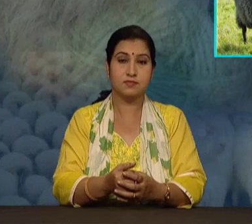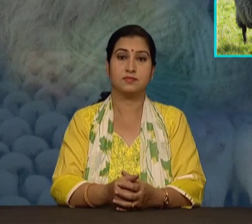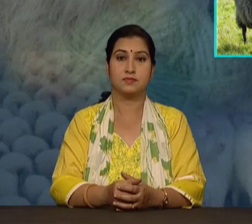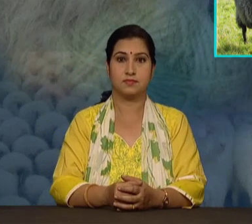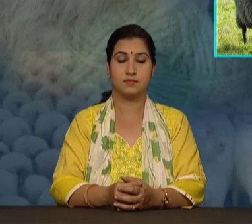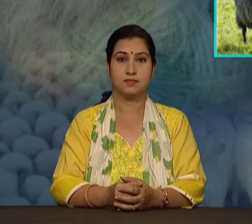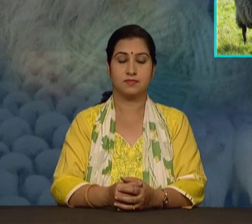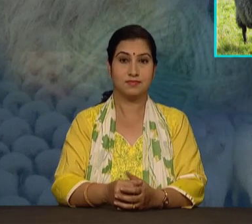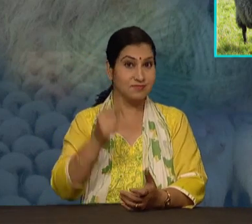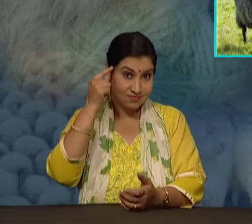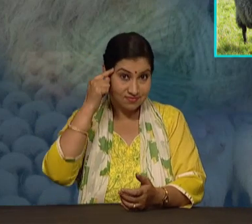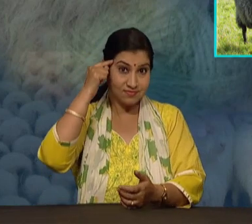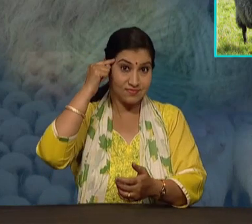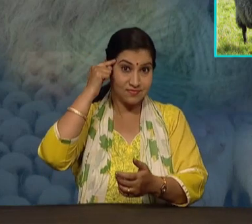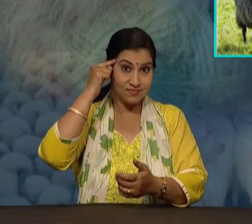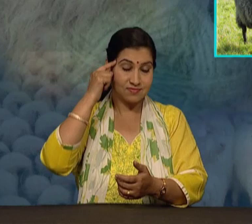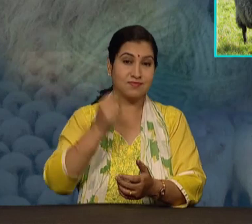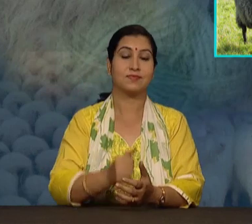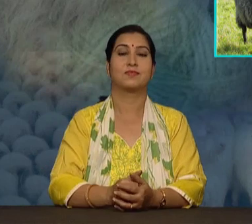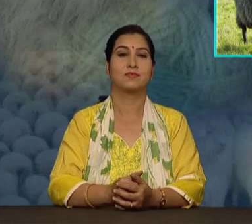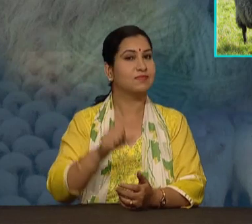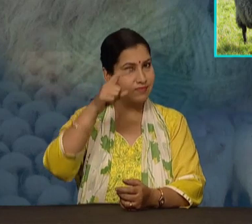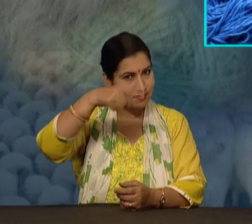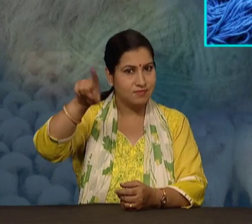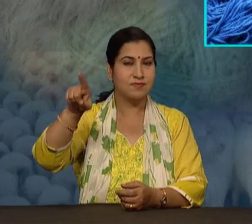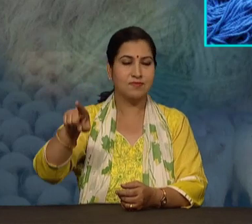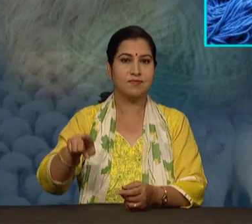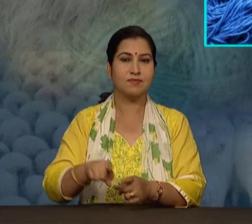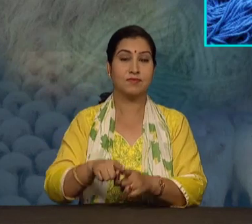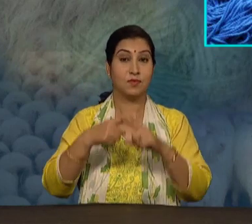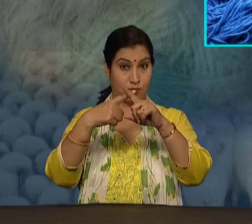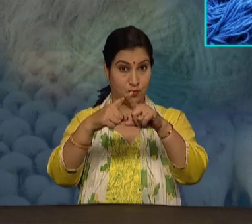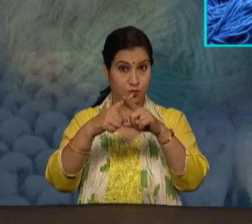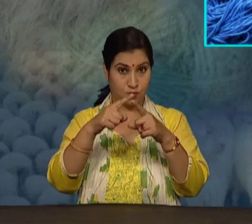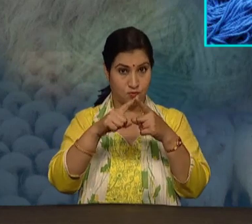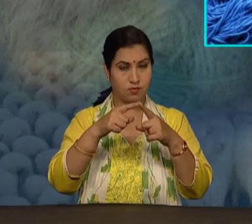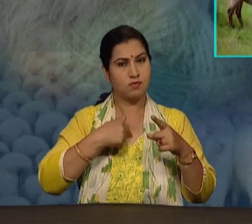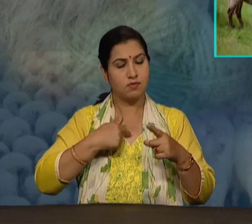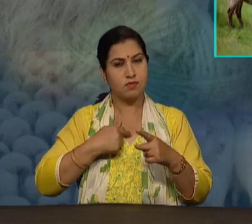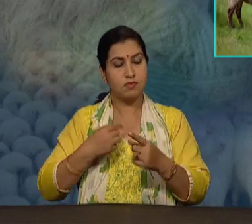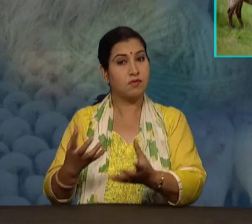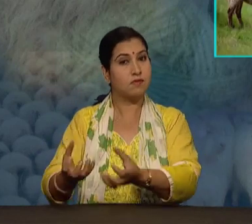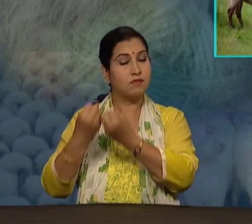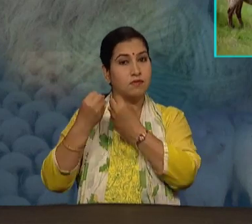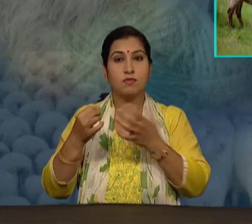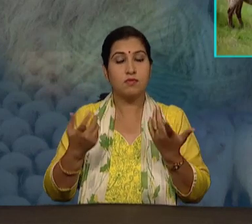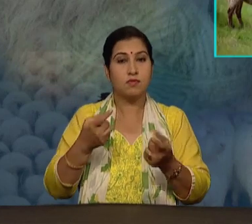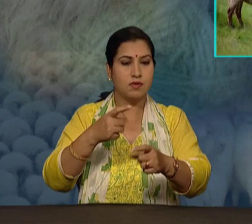आ गया न याद? हाँ, उन हमें भेडों से मिलती है